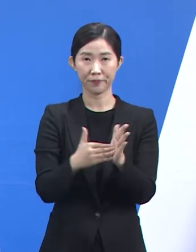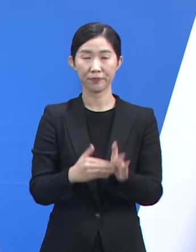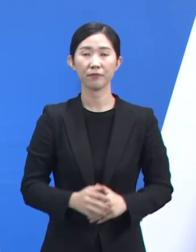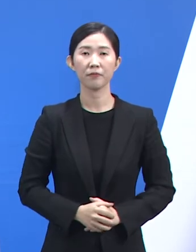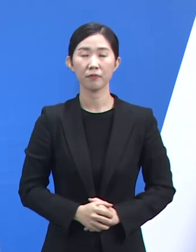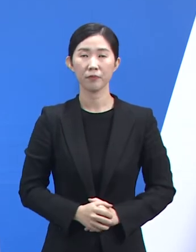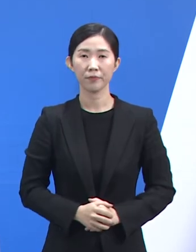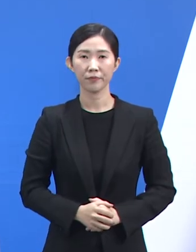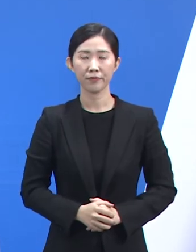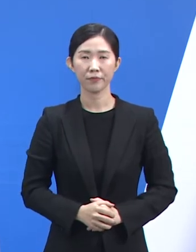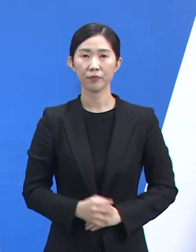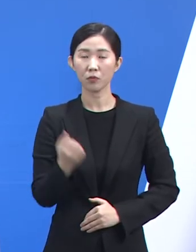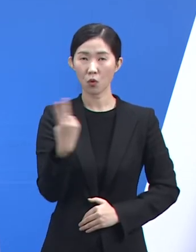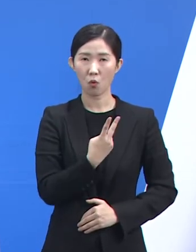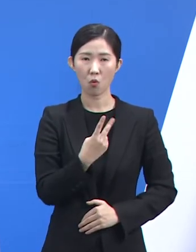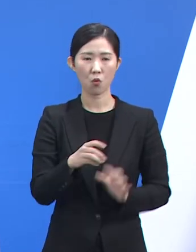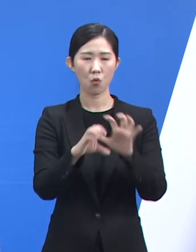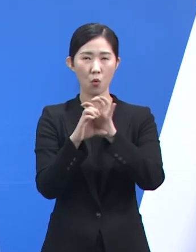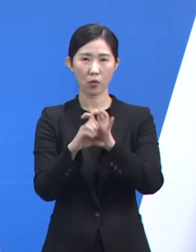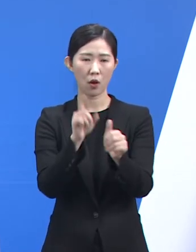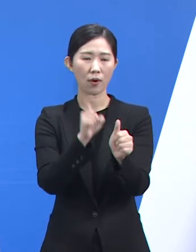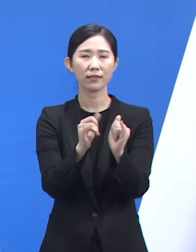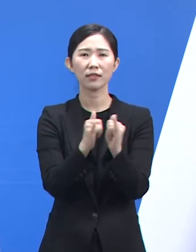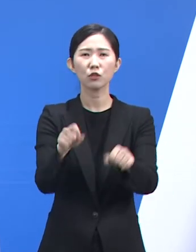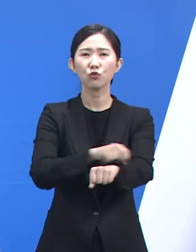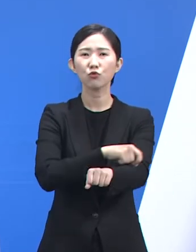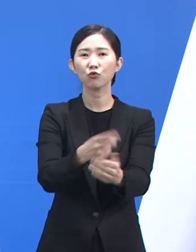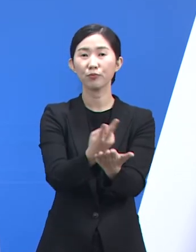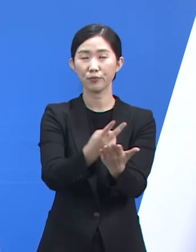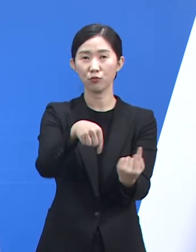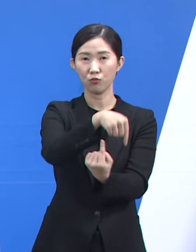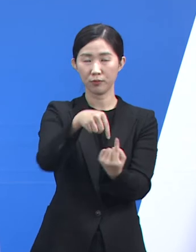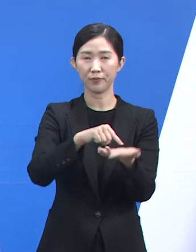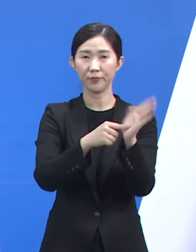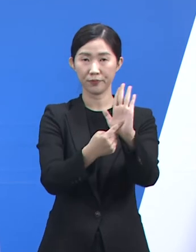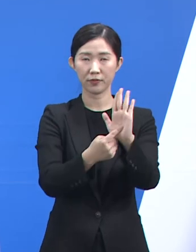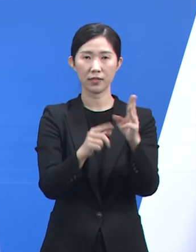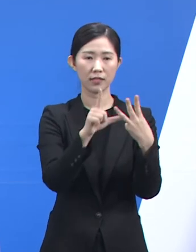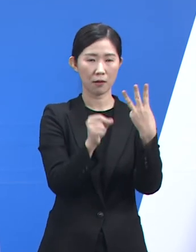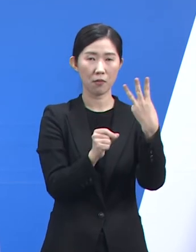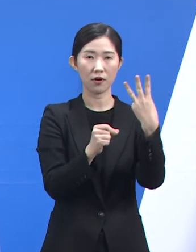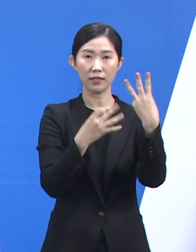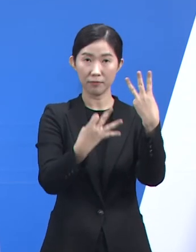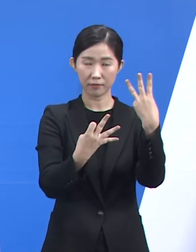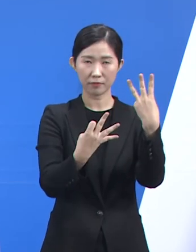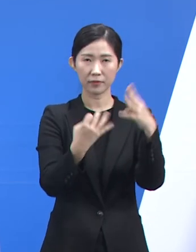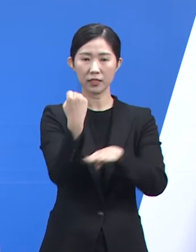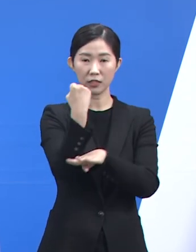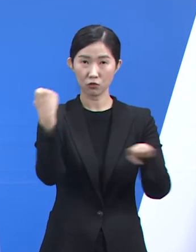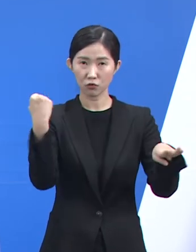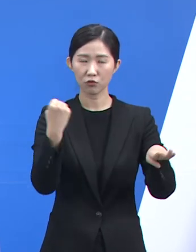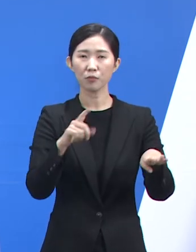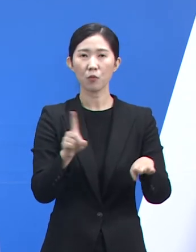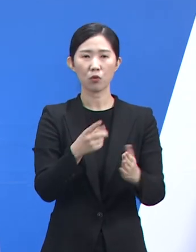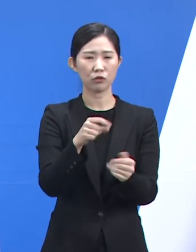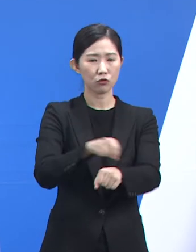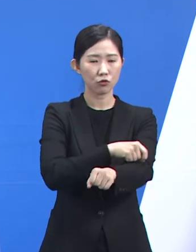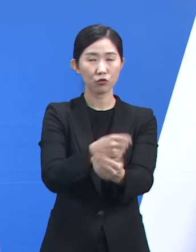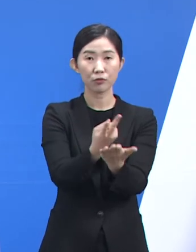다음은 코로나19 확진자 특수병상 현황입니다. 3월 15일 0시 기준 도내 코로나19 확진자 특수병상은